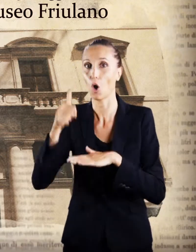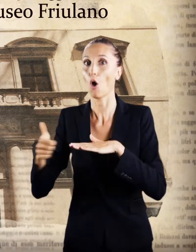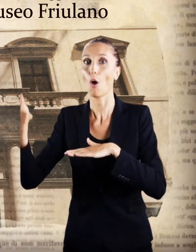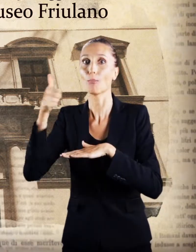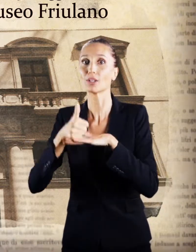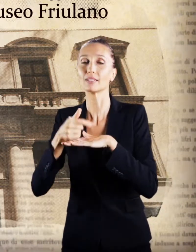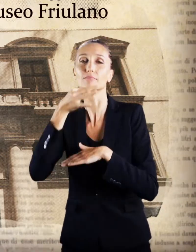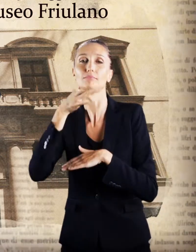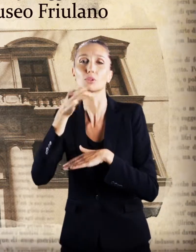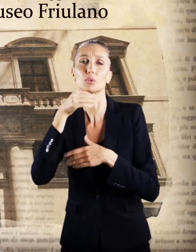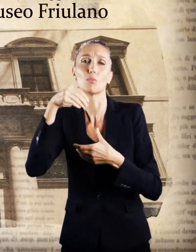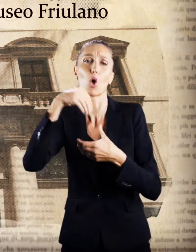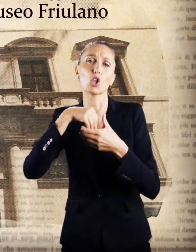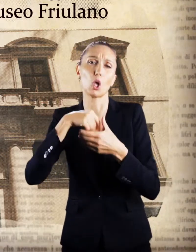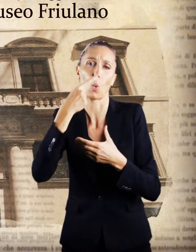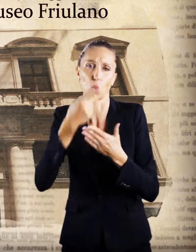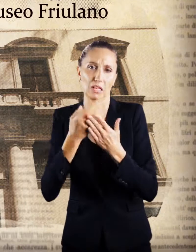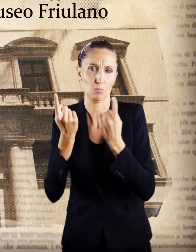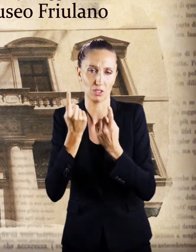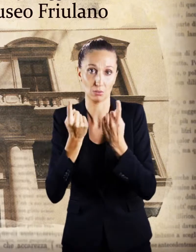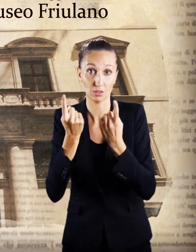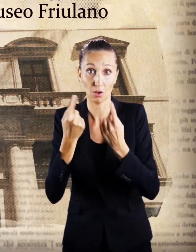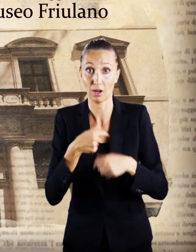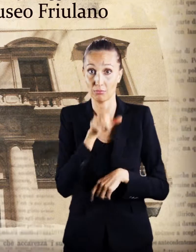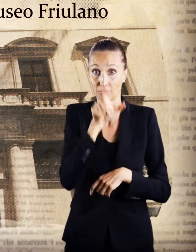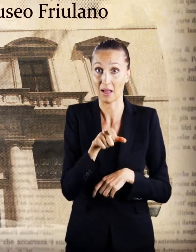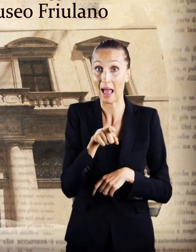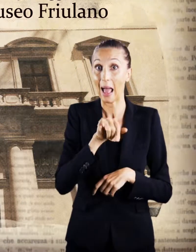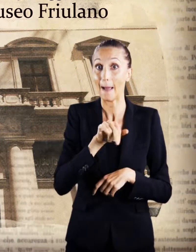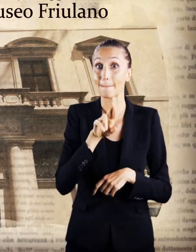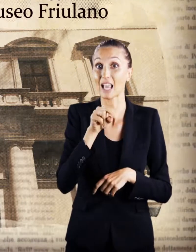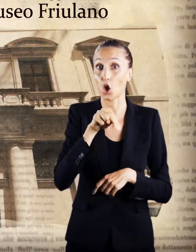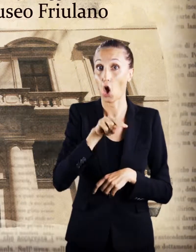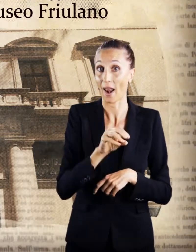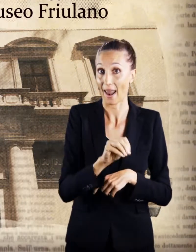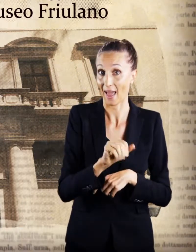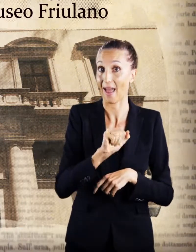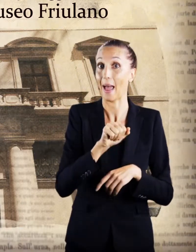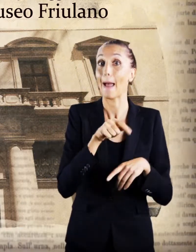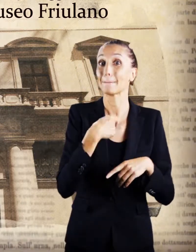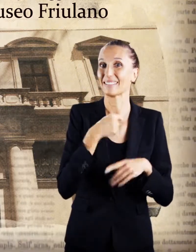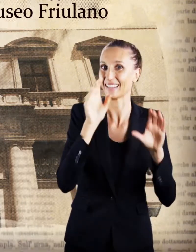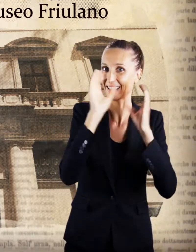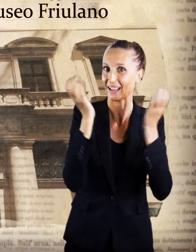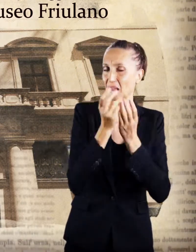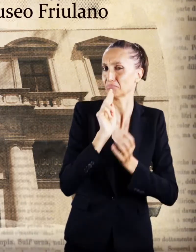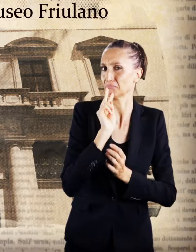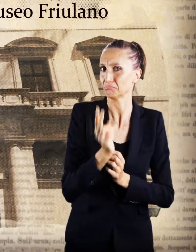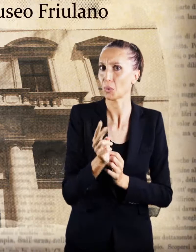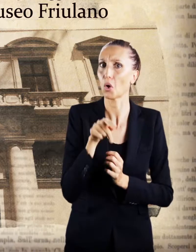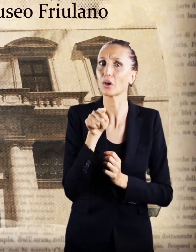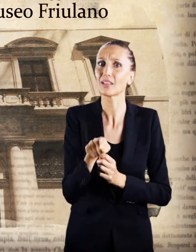disse alcune parole analoghe alla circostanza. Pirona, presidente dell'Accademia, rispose illustrando l